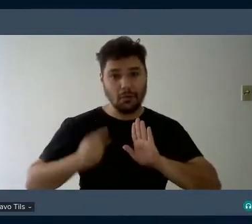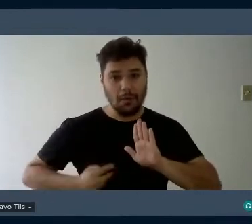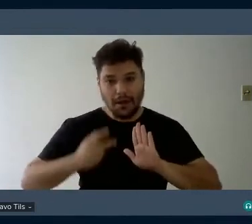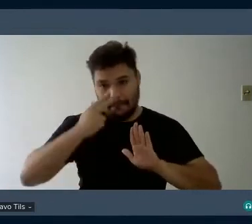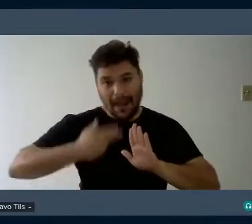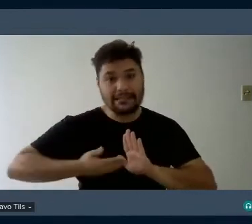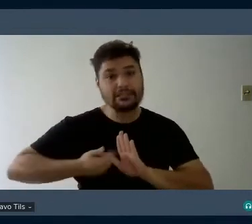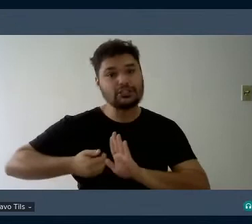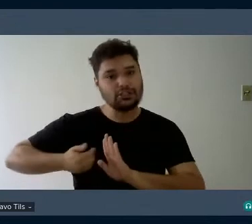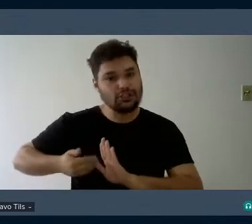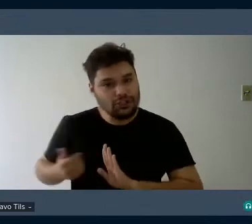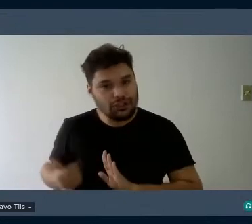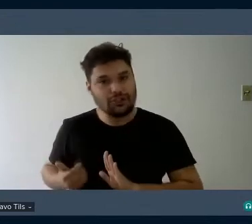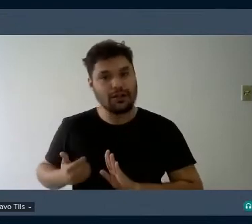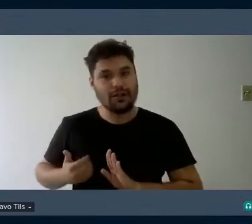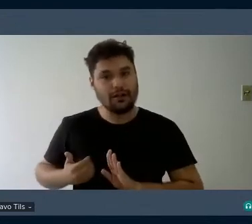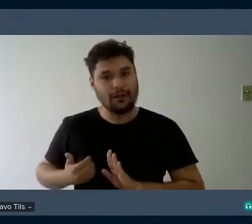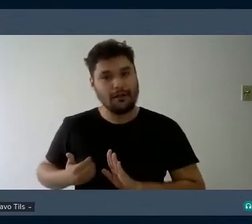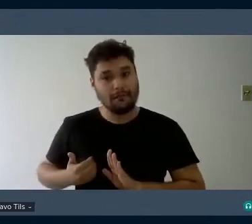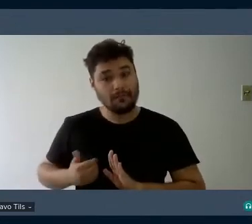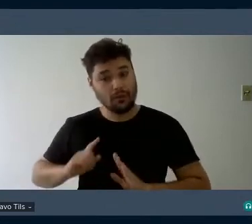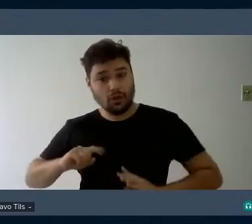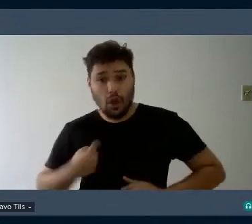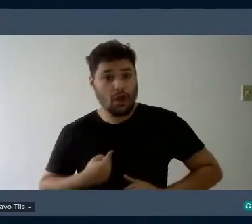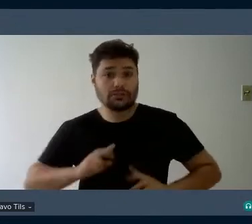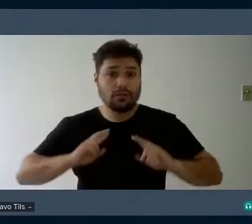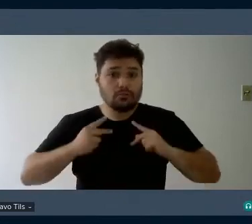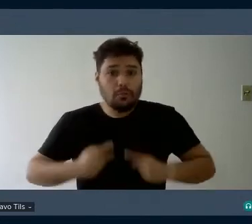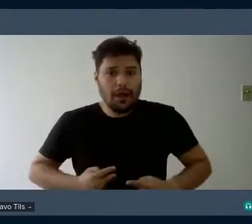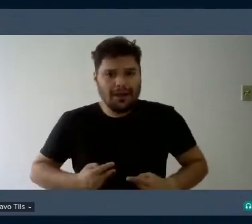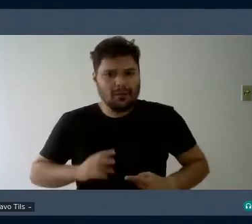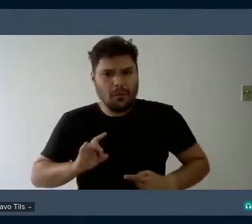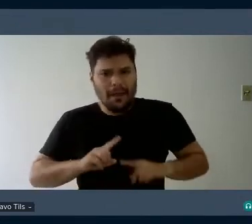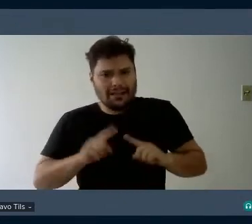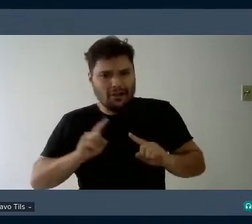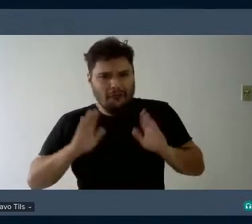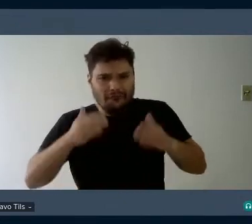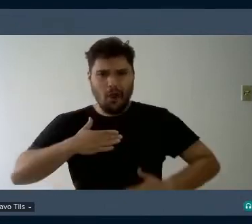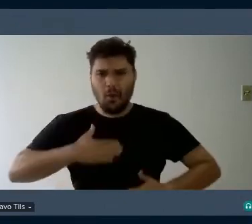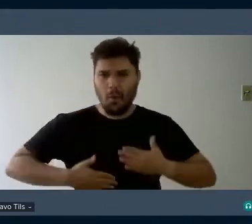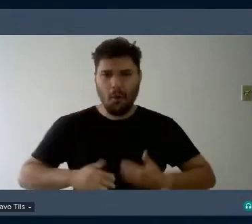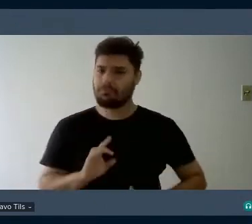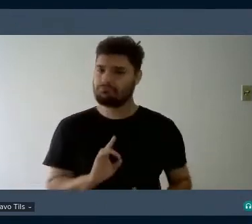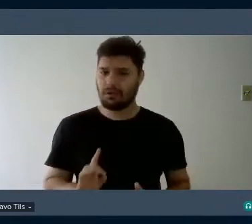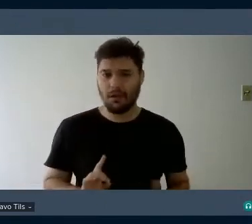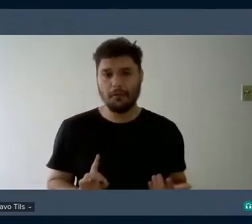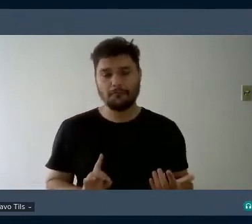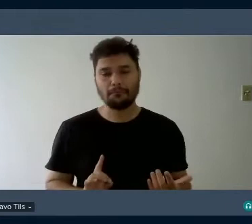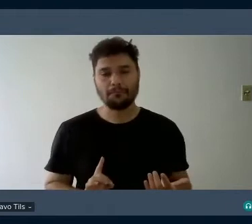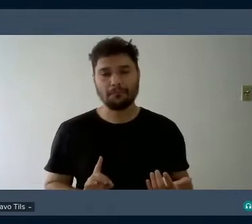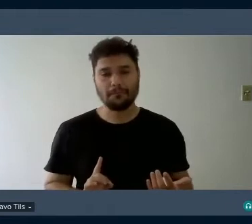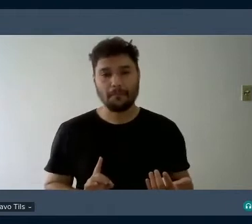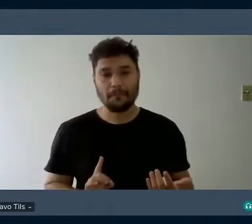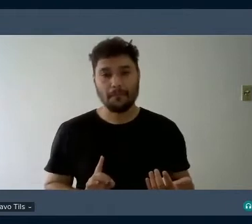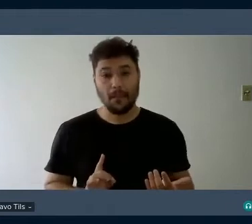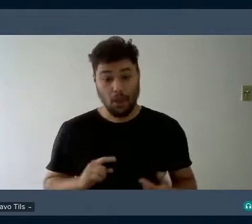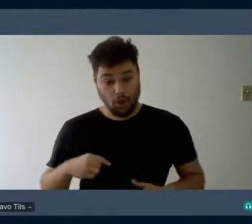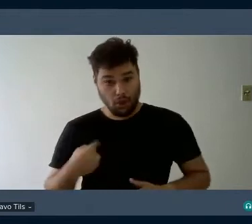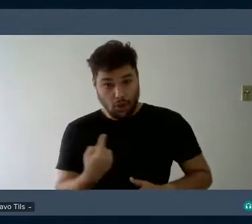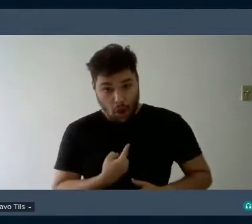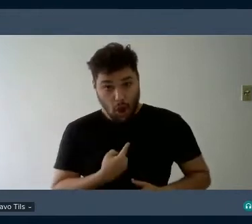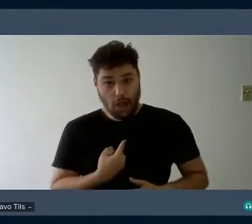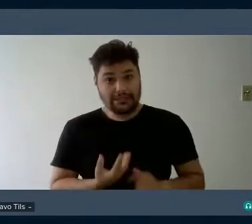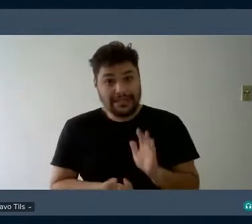transcendem o aspecto tão somente fisiológico. Em certa medida, somos o que experienciamos,